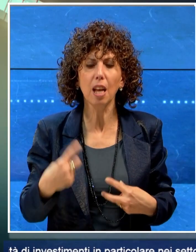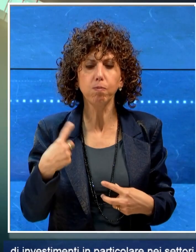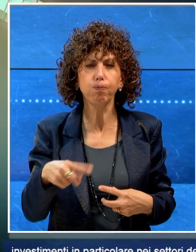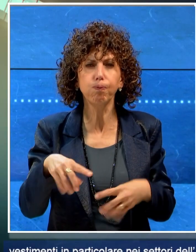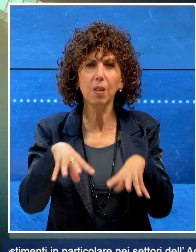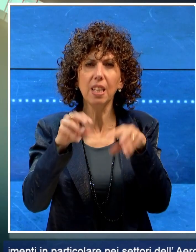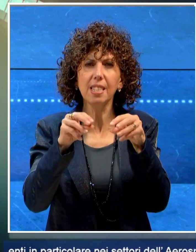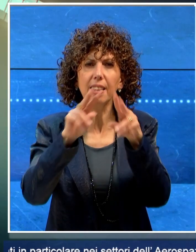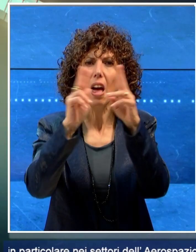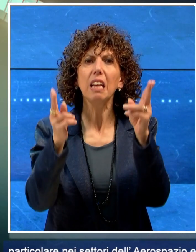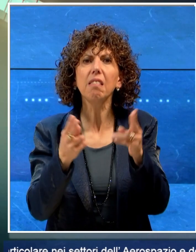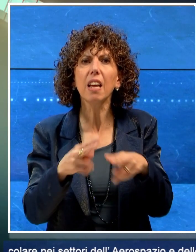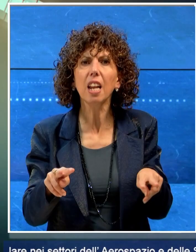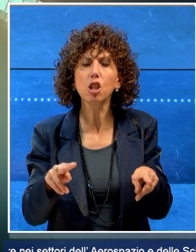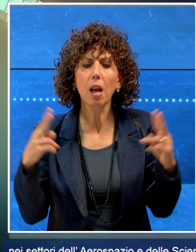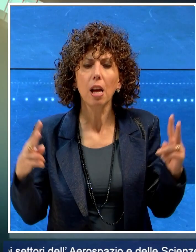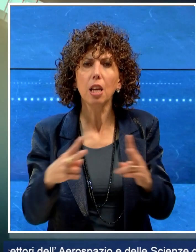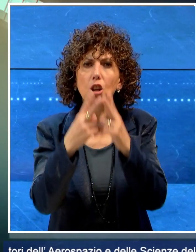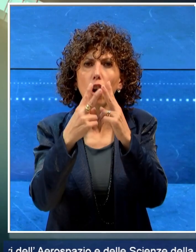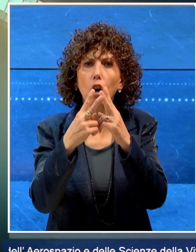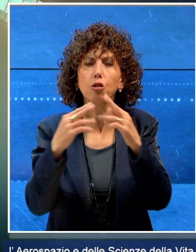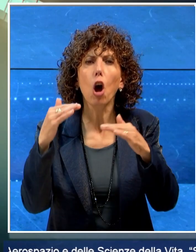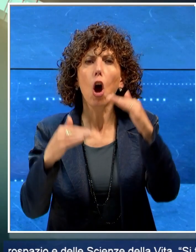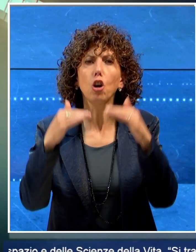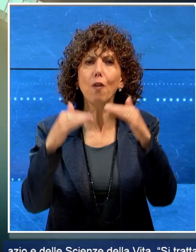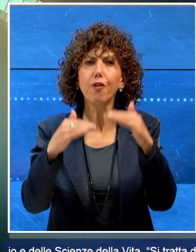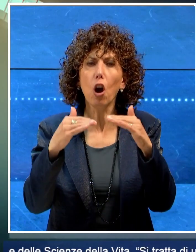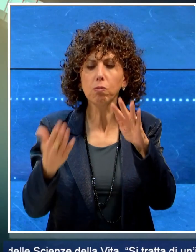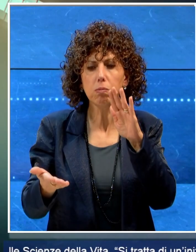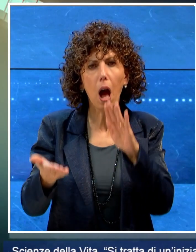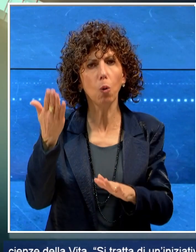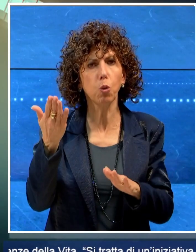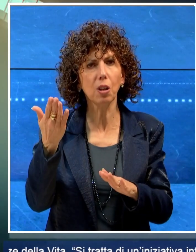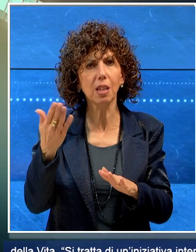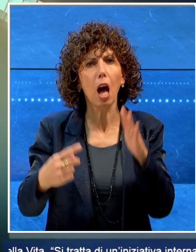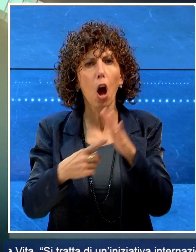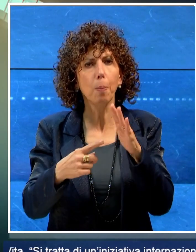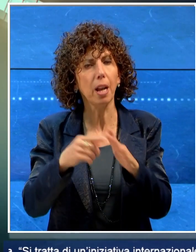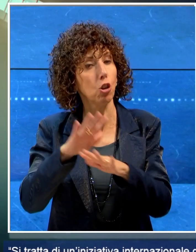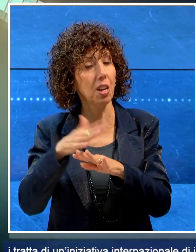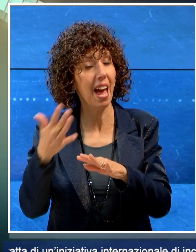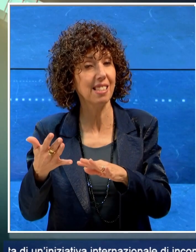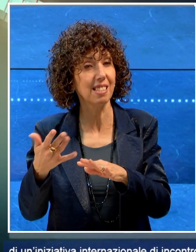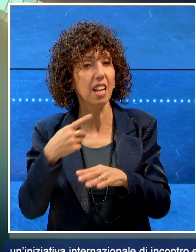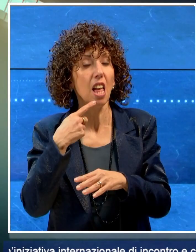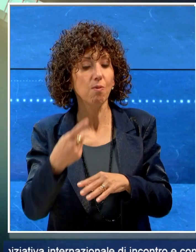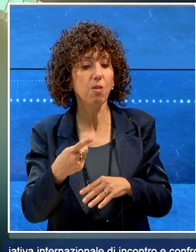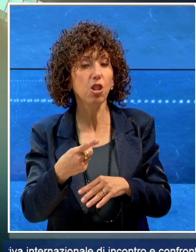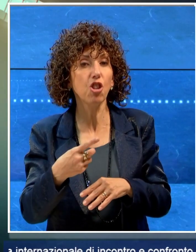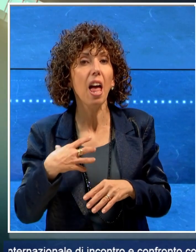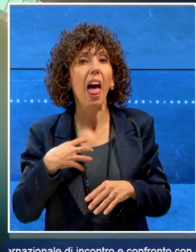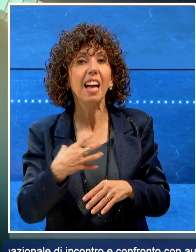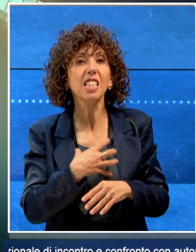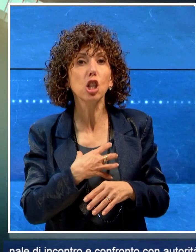'iniziativa internazionale di incontro e confronto con autorità e operatori esteri, ha dichiarato l'assessore